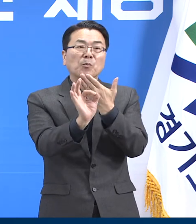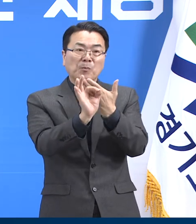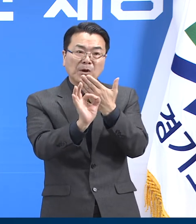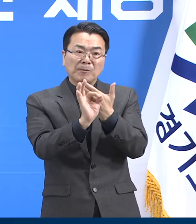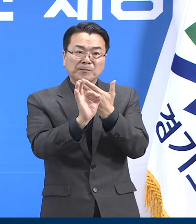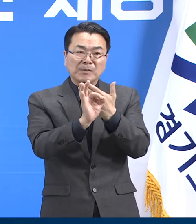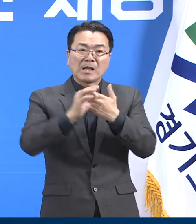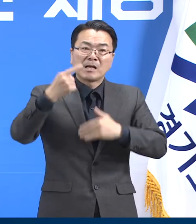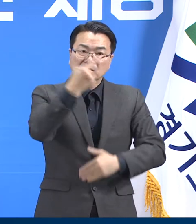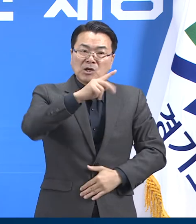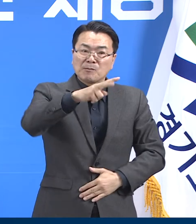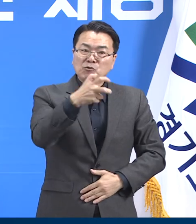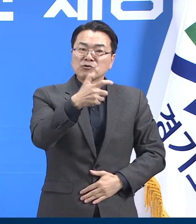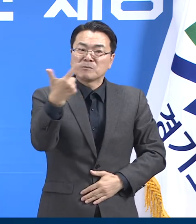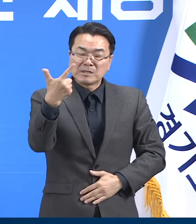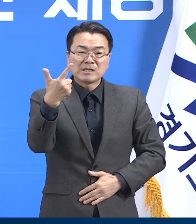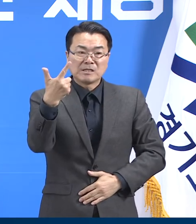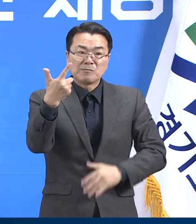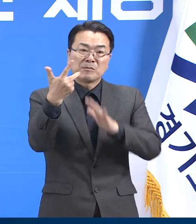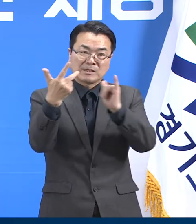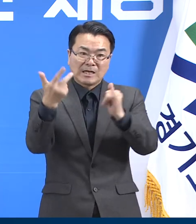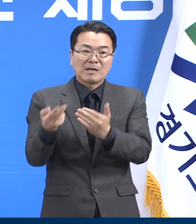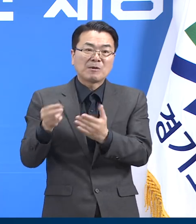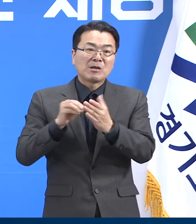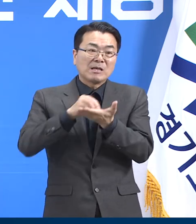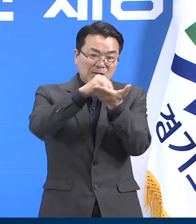1,260명이 입소해 있습니다.